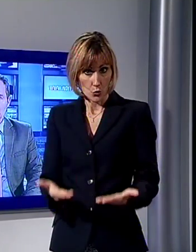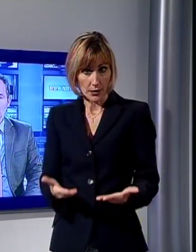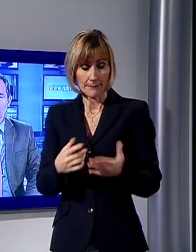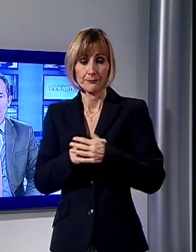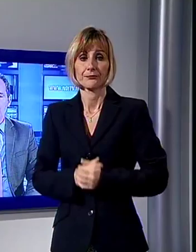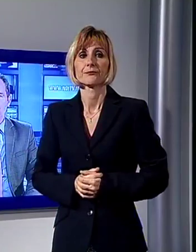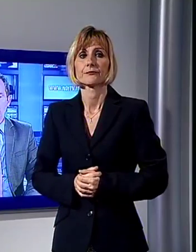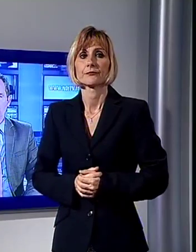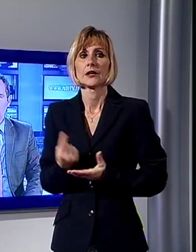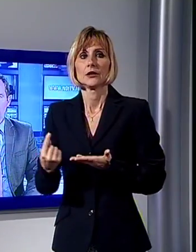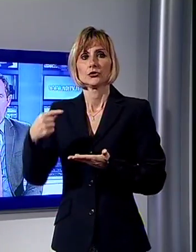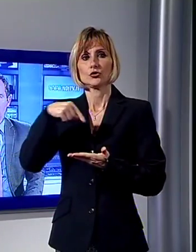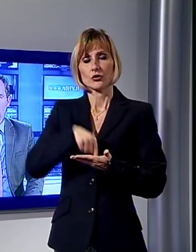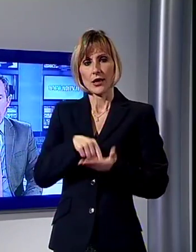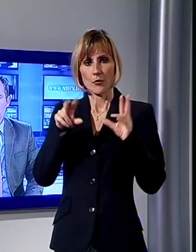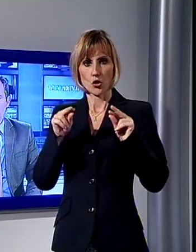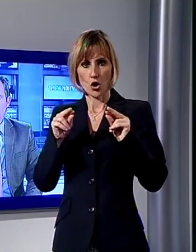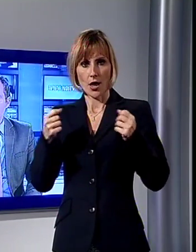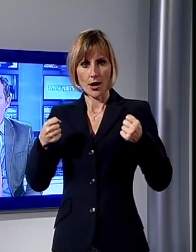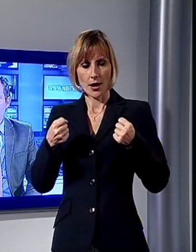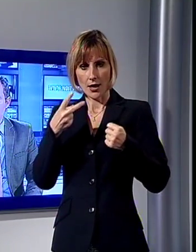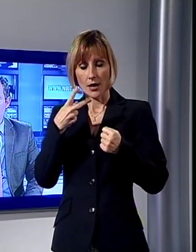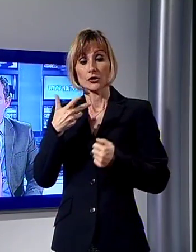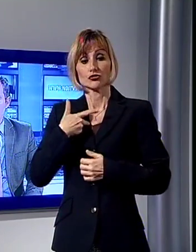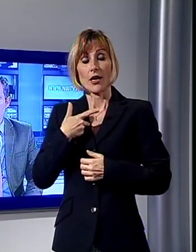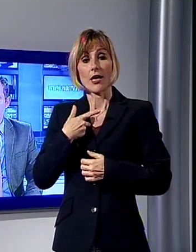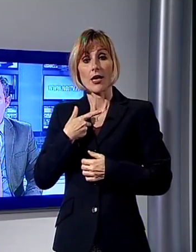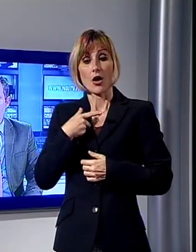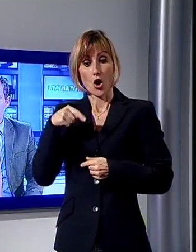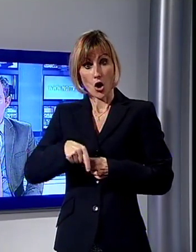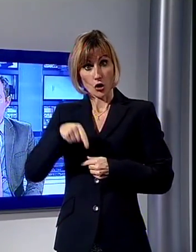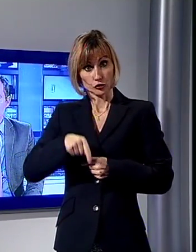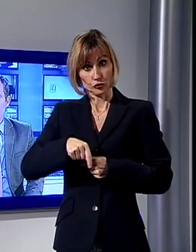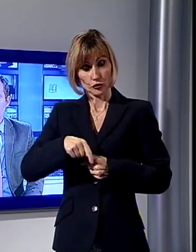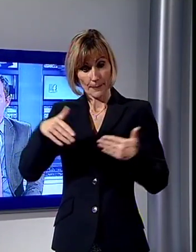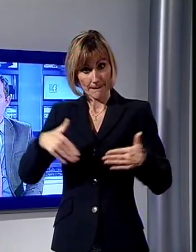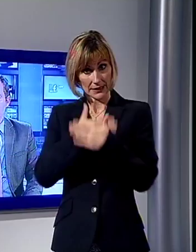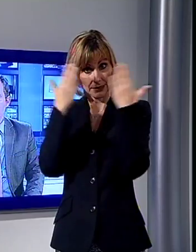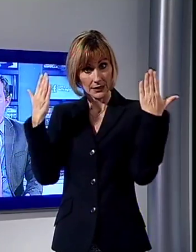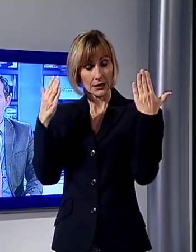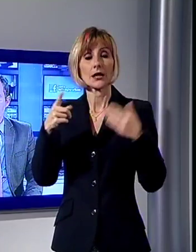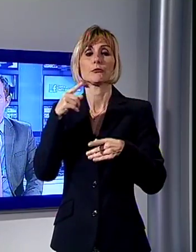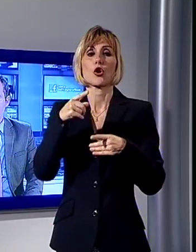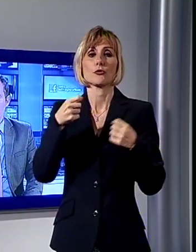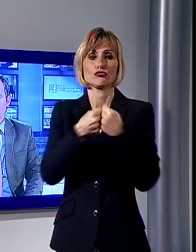Torniamo alla cronaca con due incidenti stradali che si sono verificati questa mattina nella periferia di Lucca.